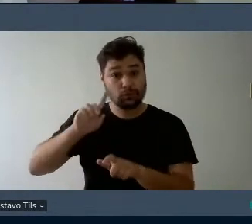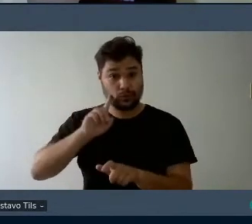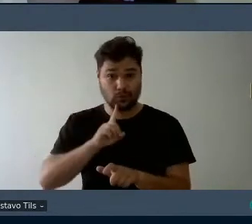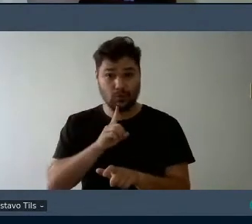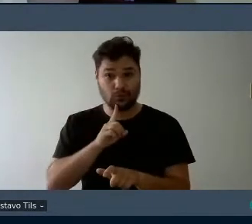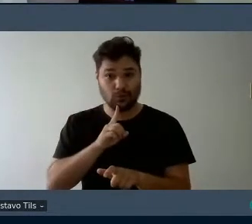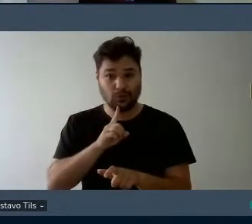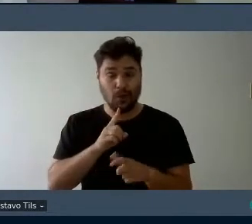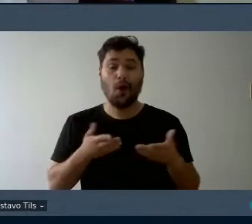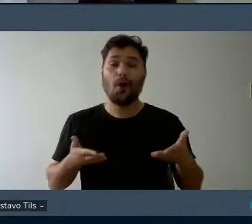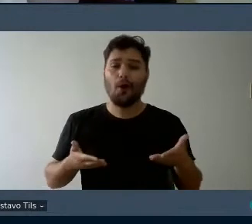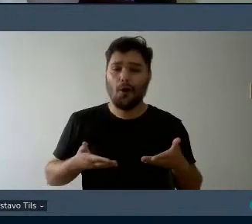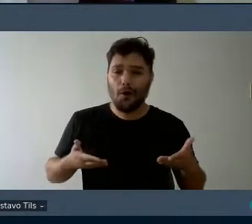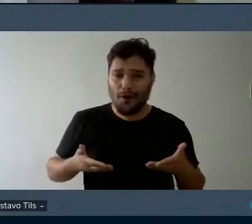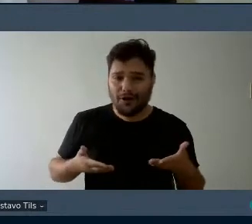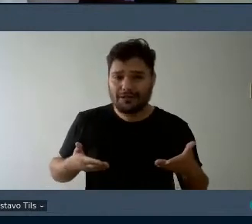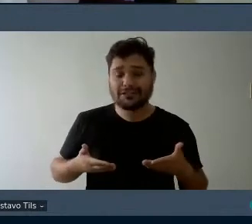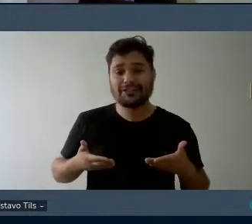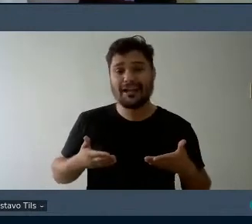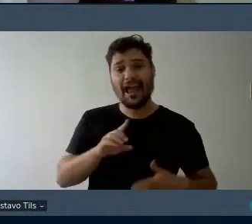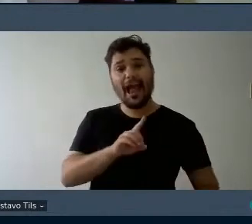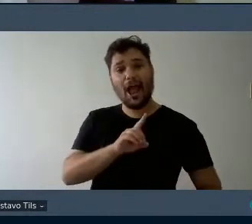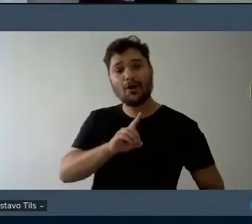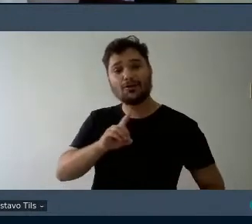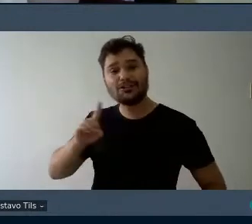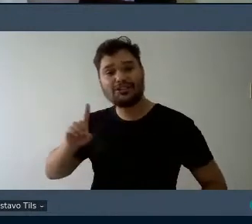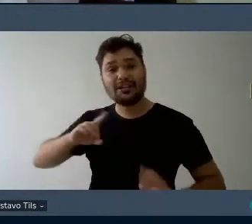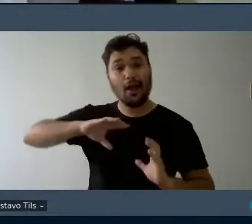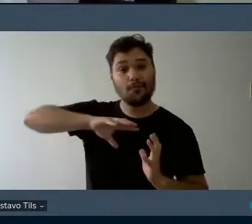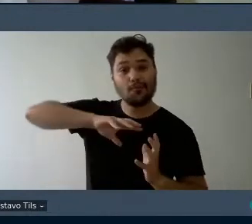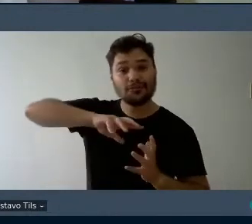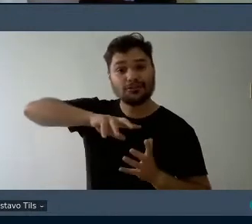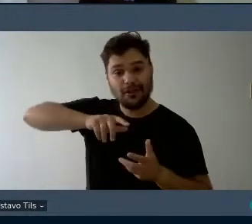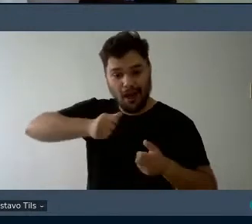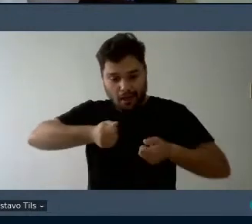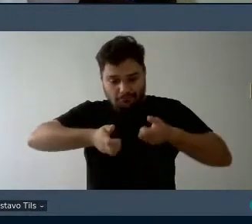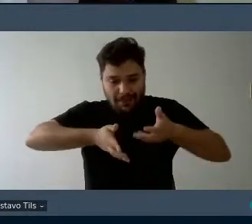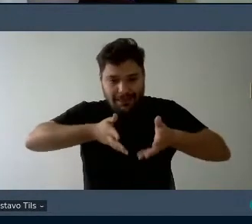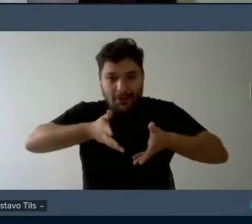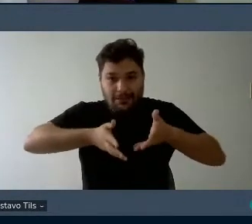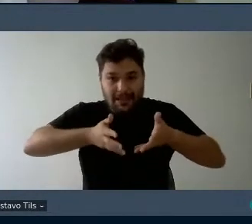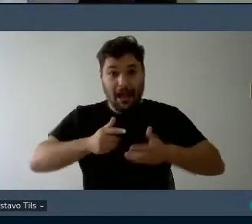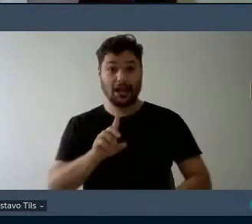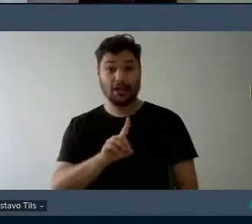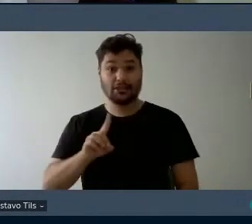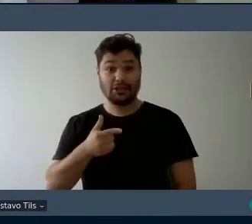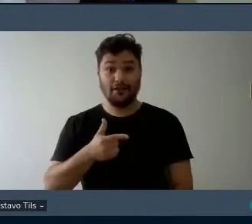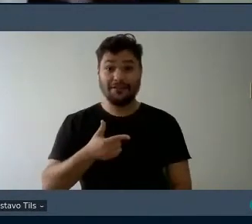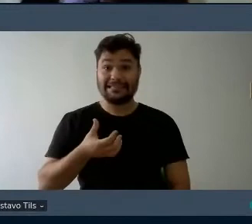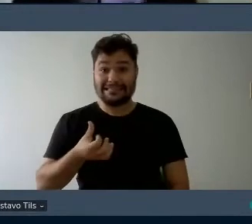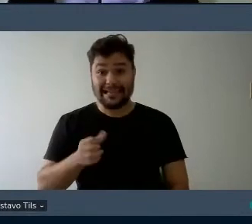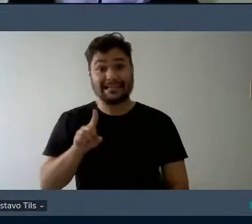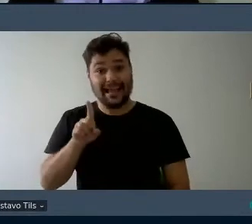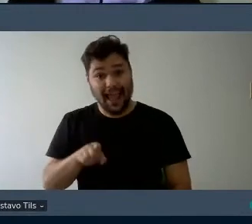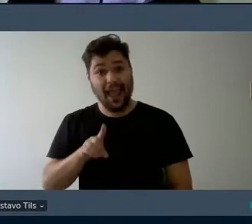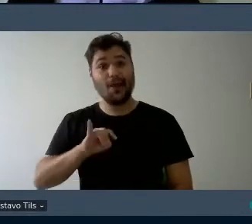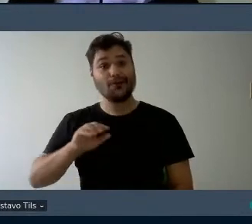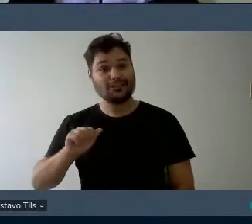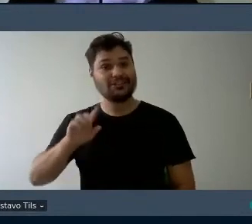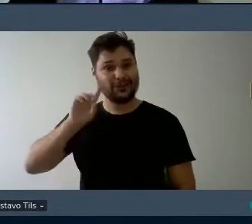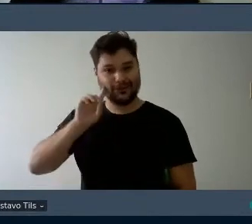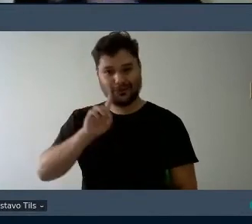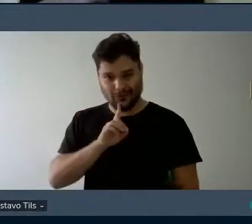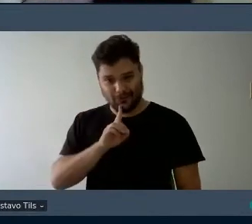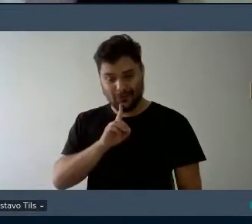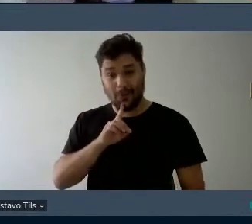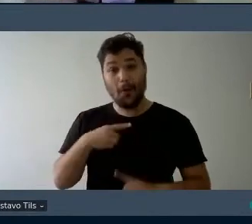hoje é o dia internacional da língua de sinais e dia 26 temos o dia do surdo data escolhida por